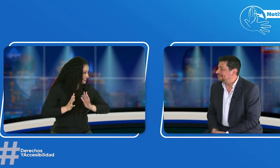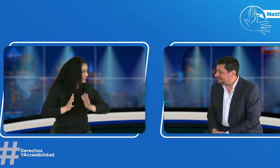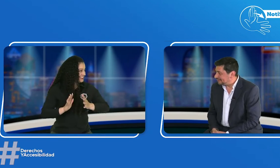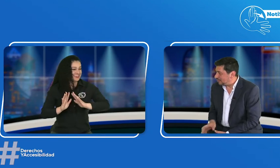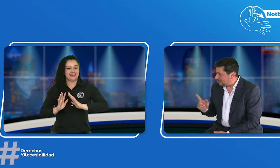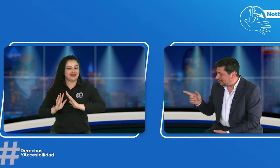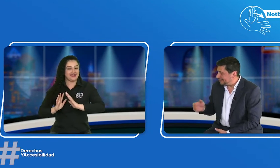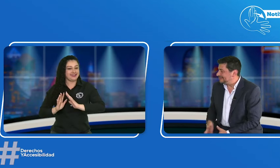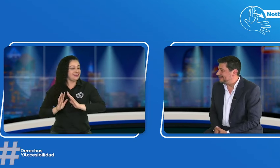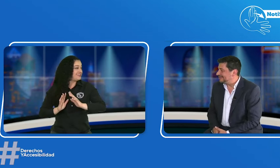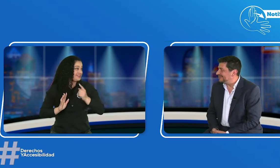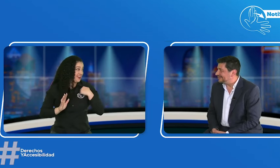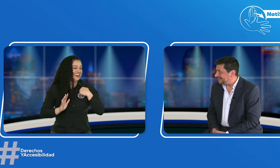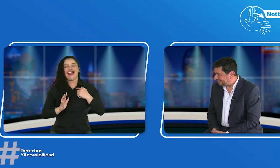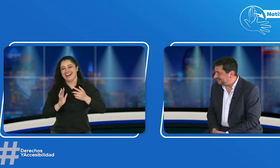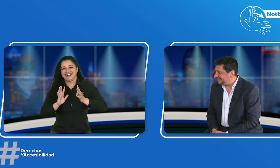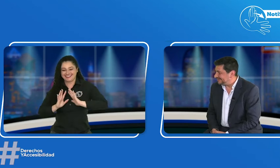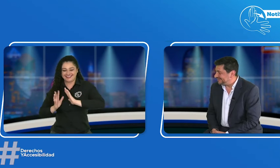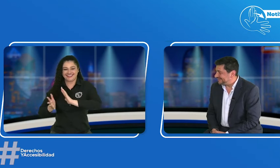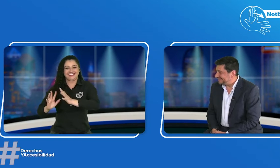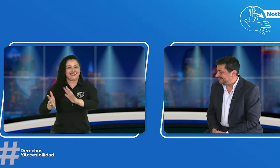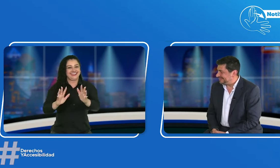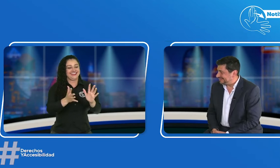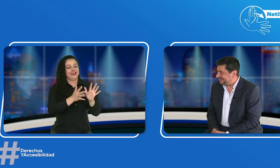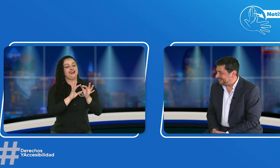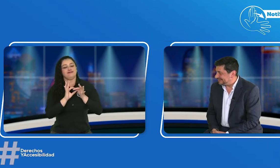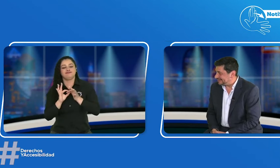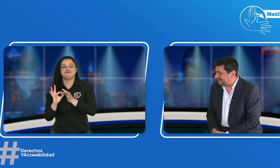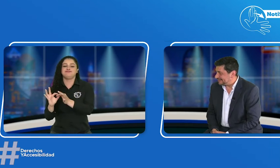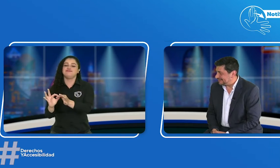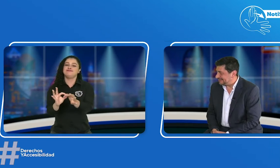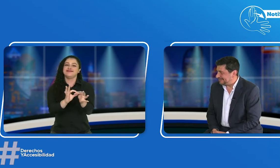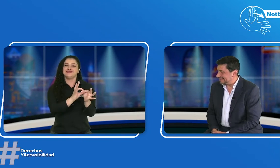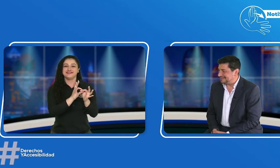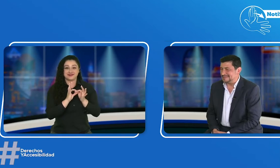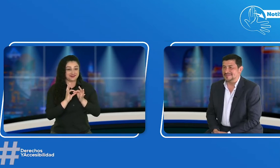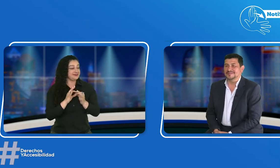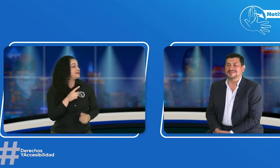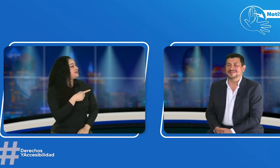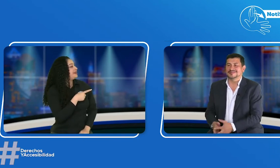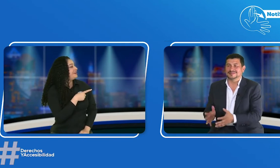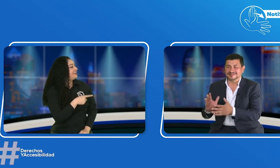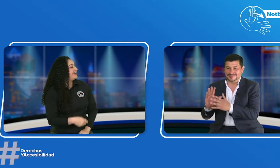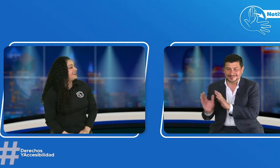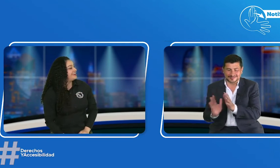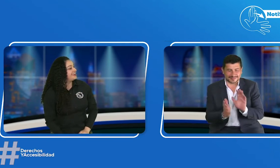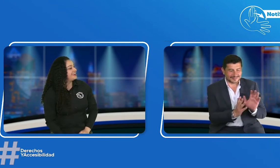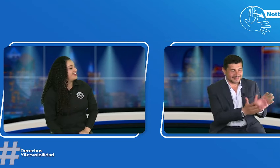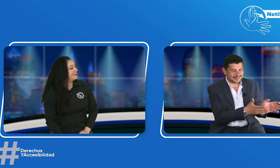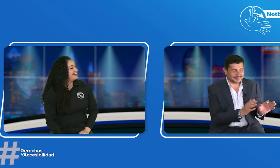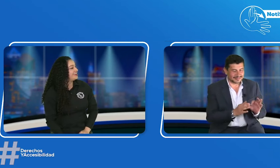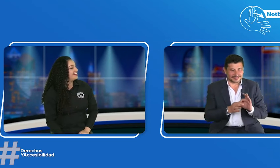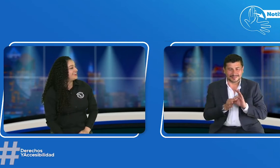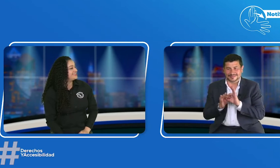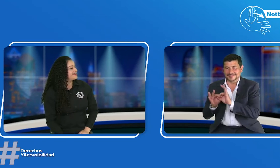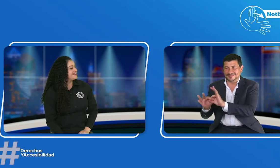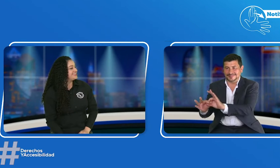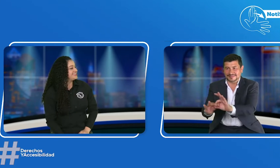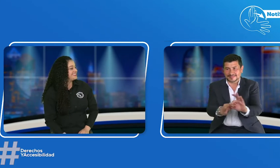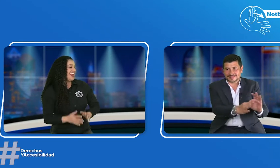Vamos a empezar, tú también copias esas señas, tú primero, bueno, a ver, la lengua de señas nos une, ahora tú, la lengua de señas